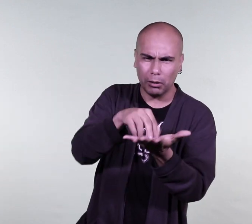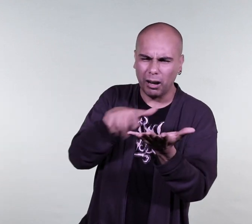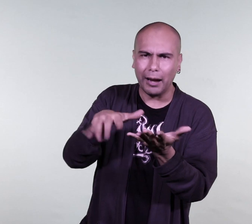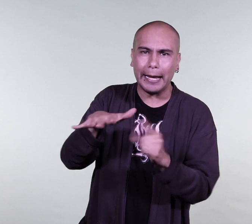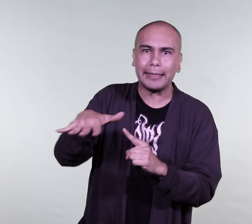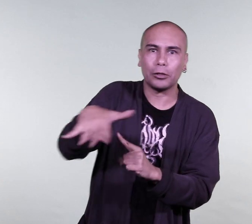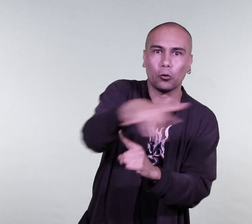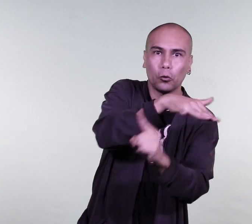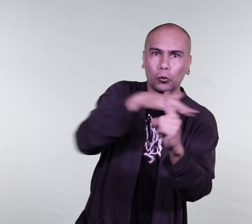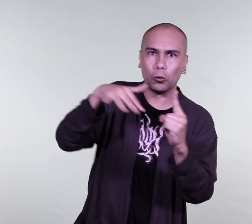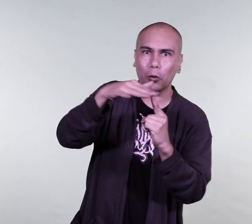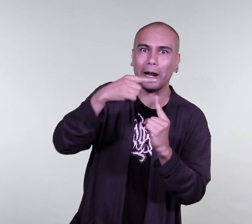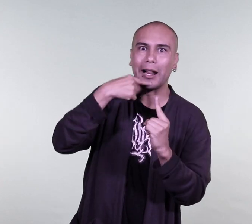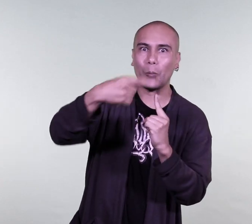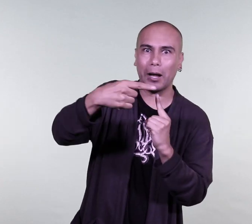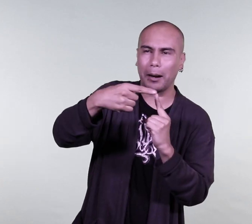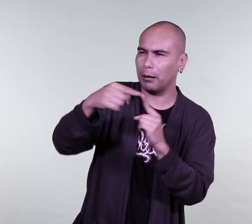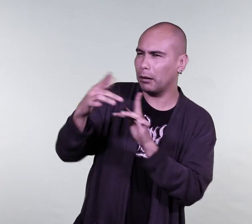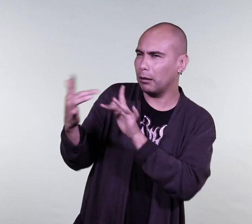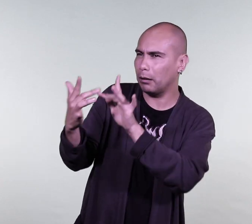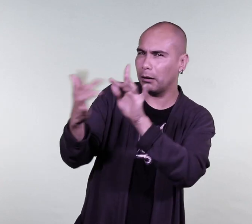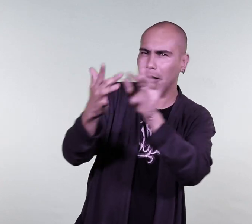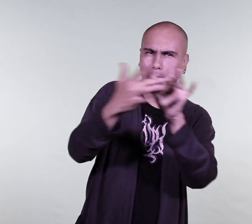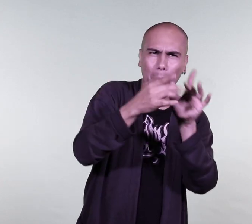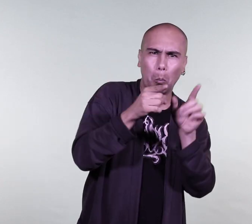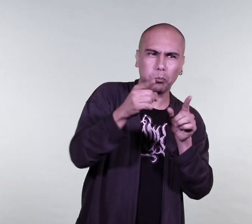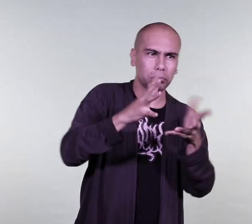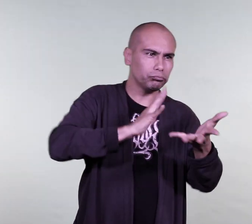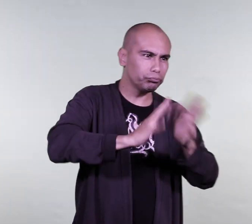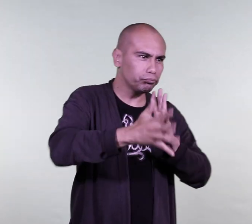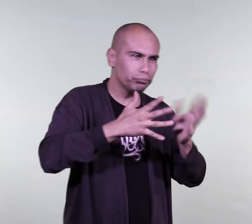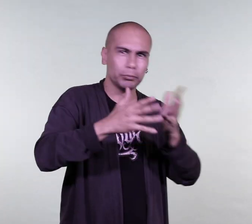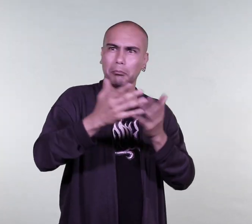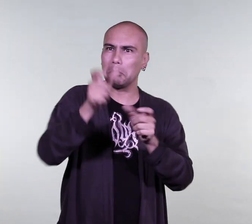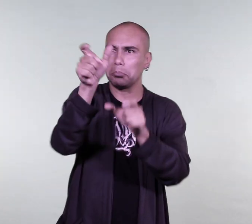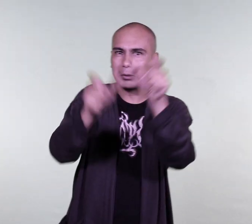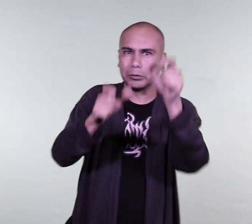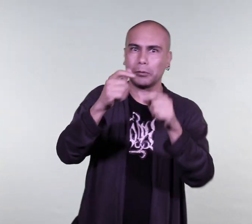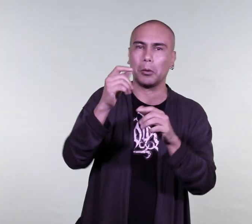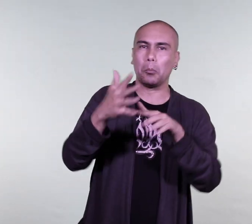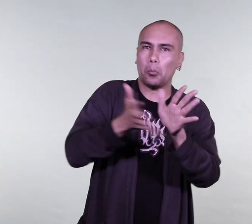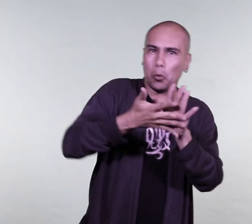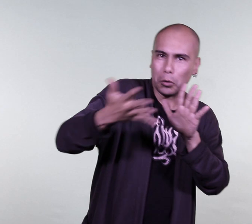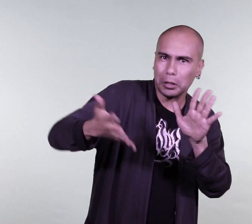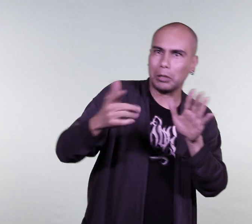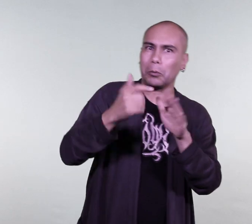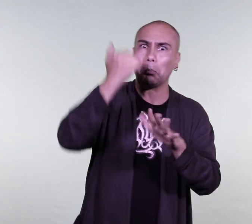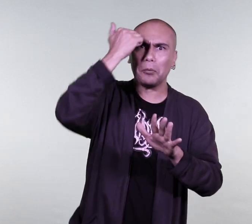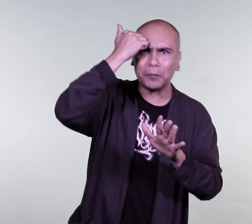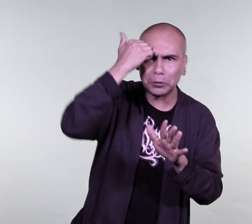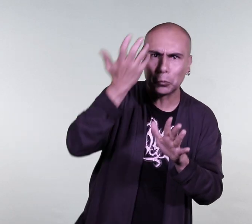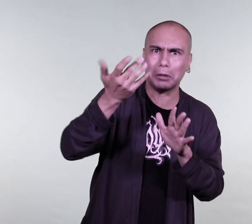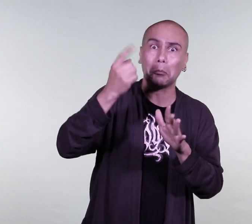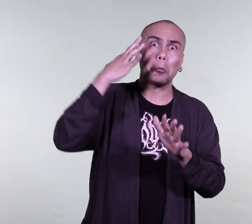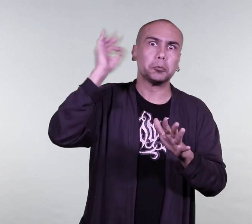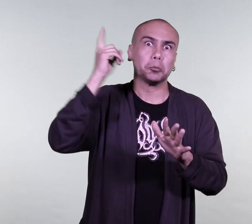hablamos de todos esos ajustes que se deben hacer en el entorno en el cual van a confluir las personas sordas con un docente bilingüe, con un modelo